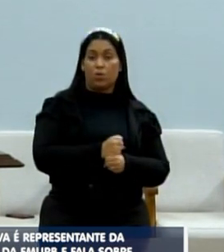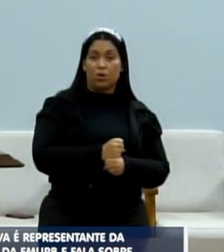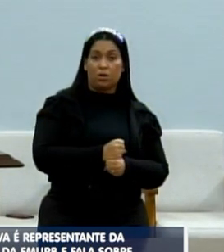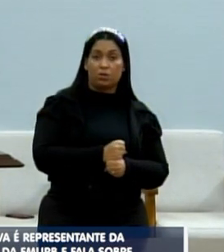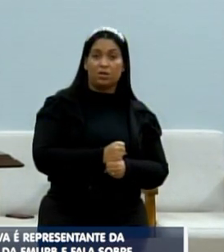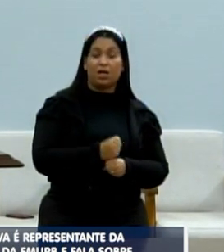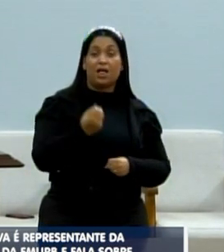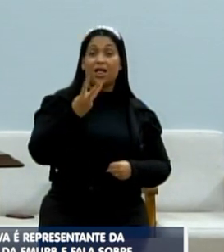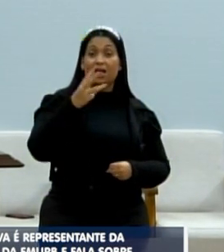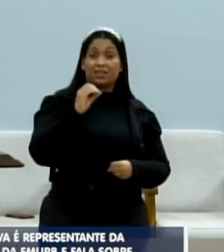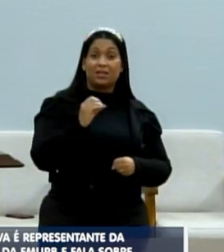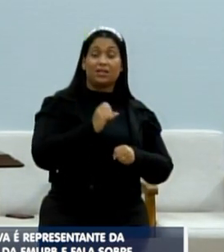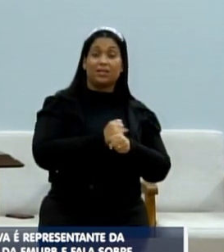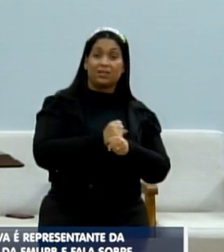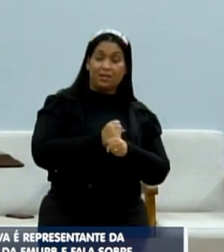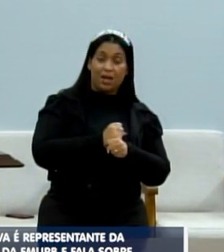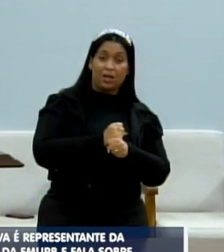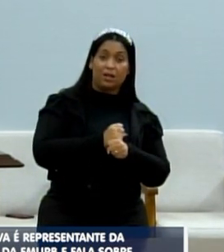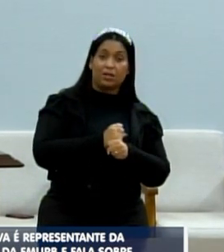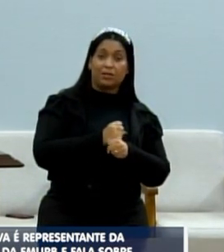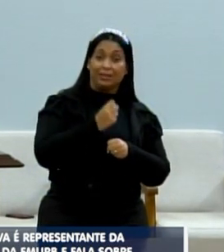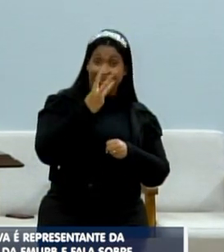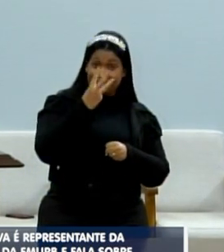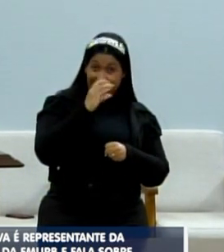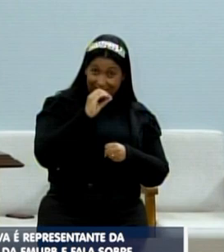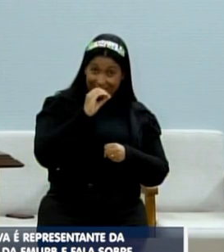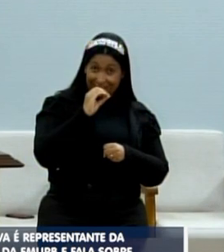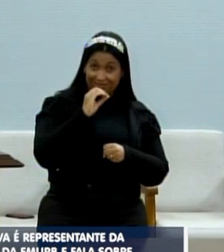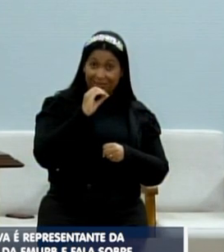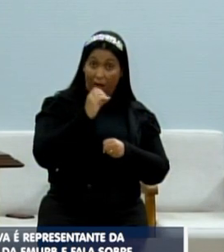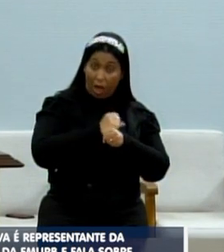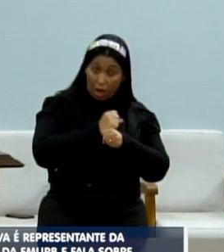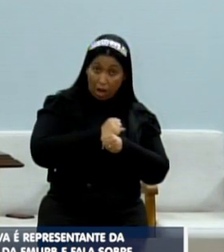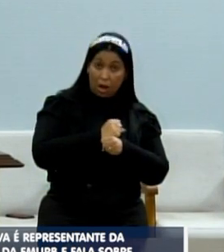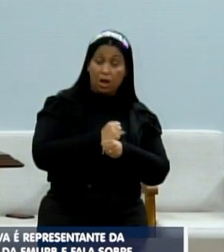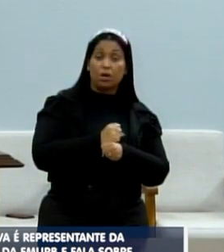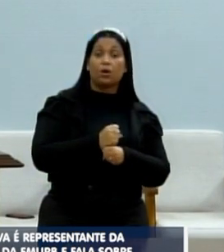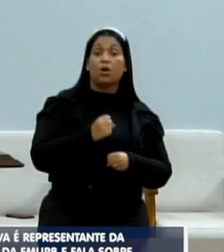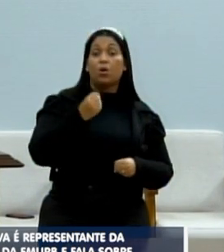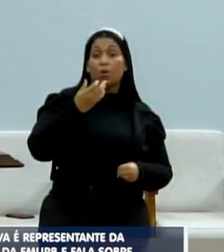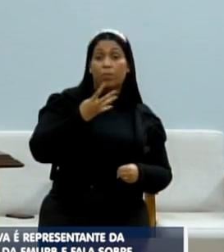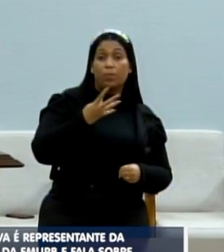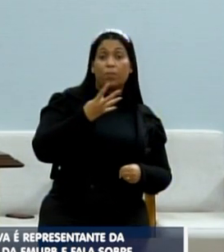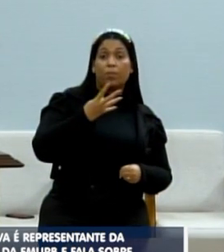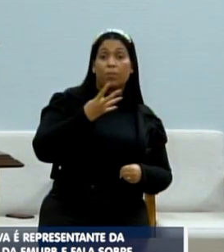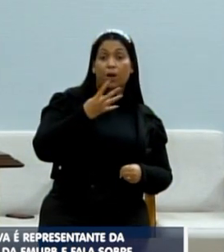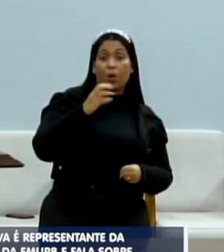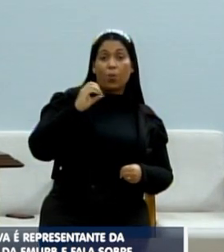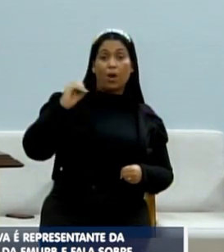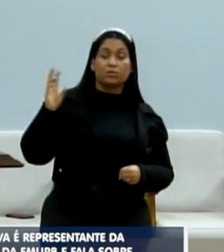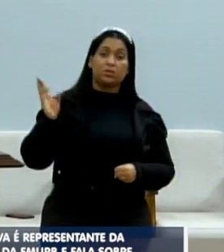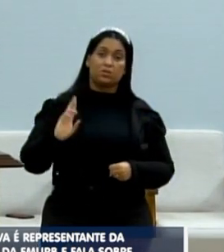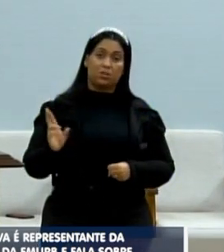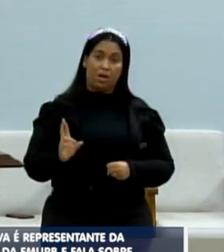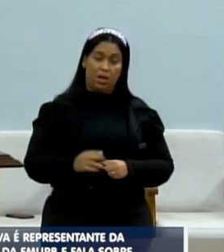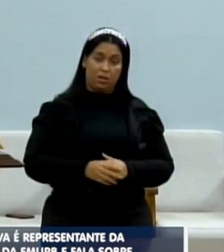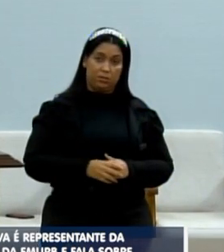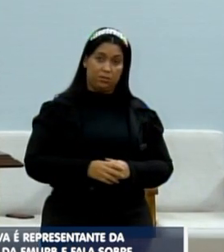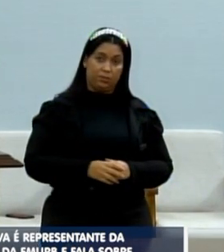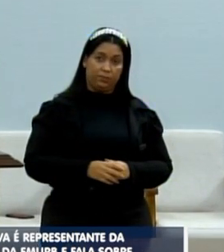demorar 30 anos para ganhar 400 reais de aumento no teu salário. 30 anos de serviço, como é que está a saúde?